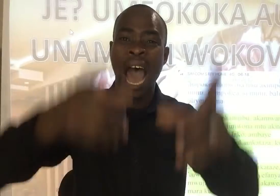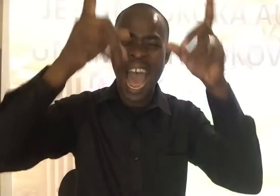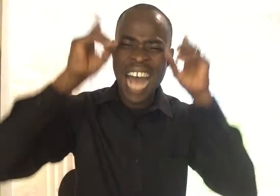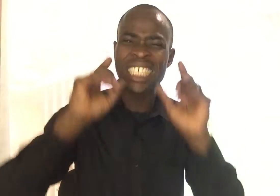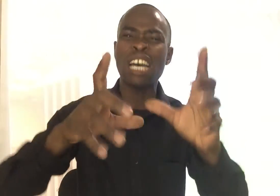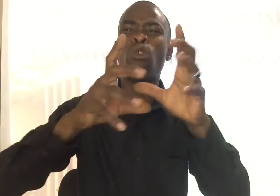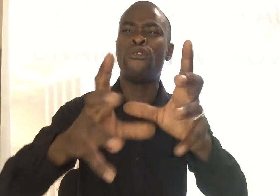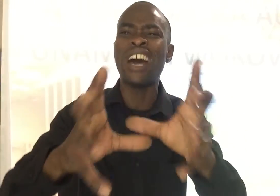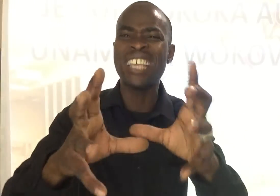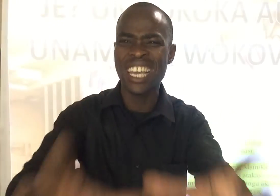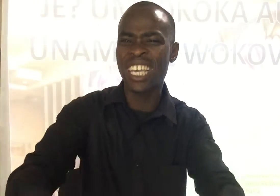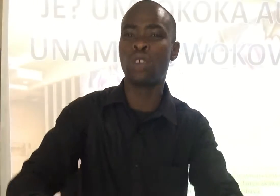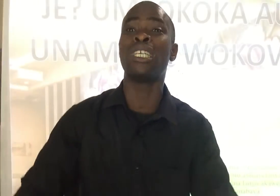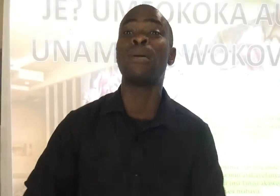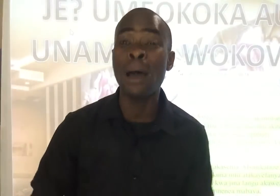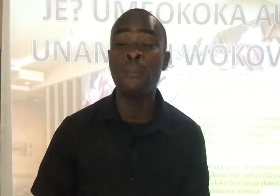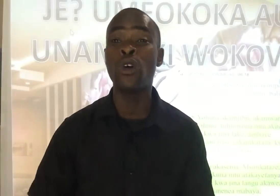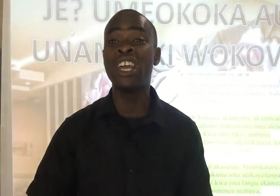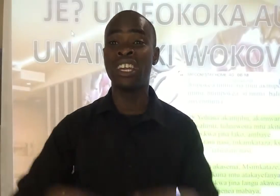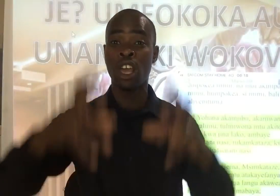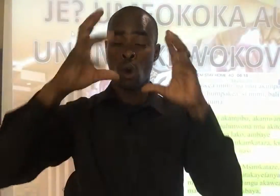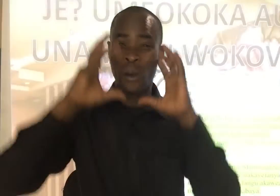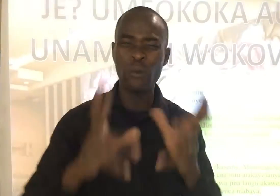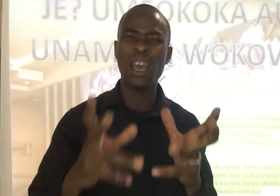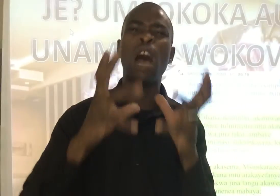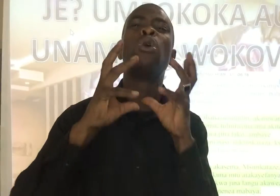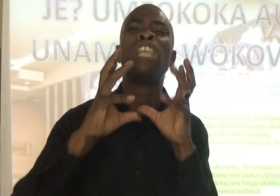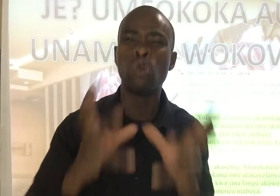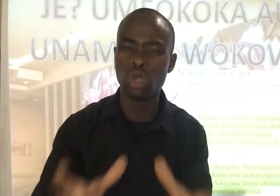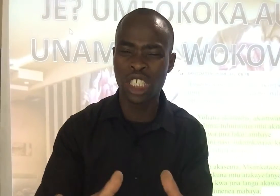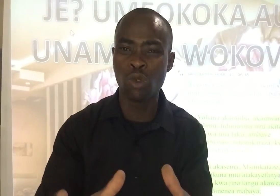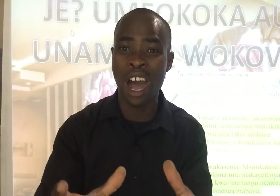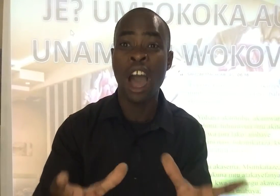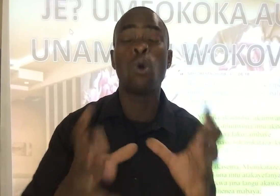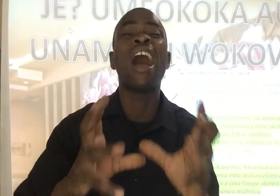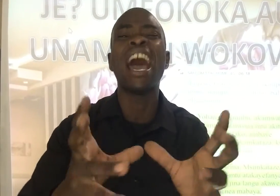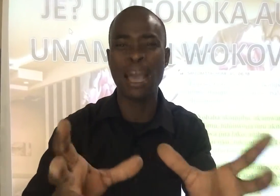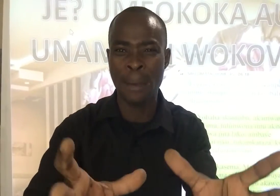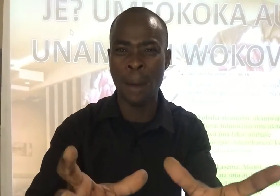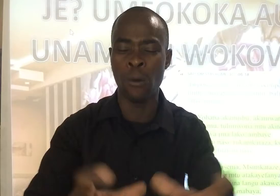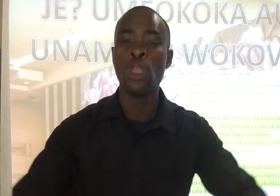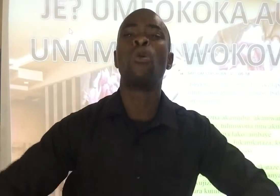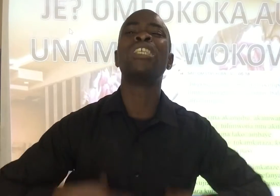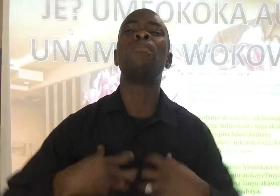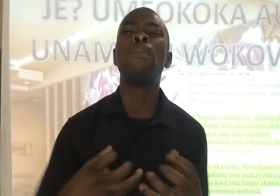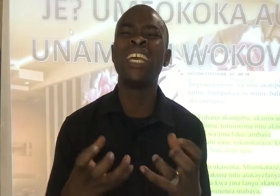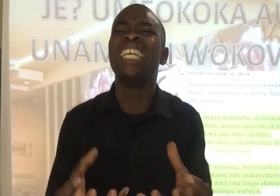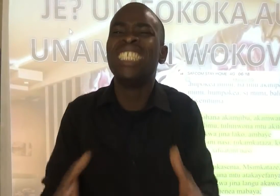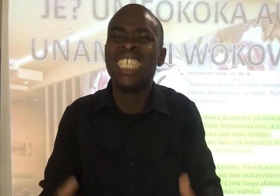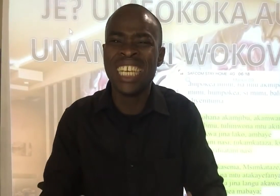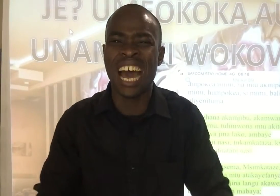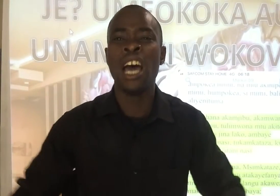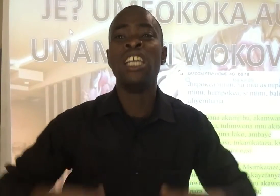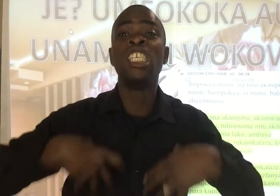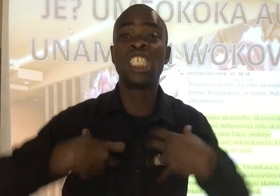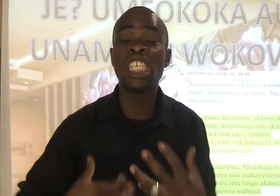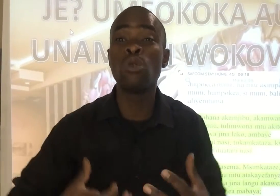Acha kufanya hiki Kwa sababu nini Wewe haujaruhusiwa kwa haya mambo Kwa sababu hili jina Ni sisi